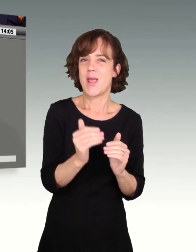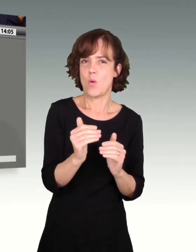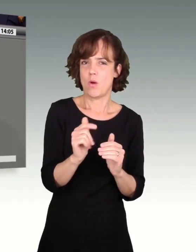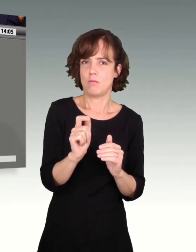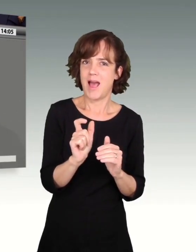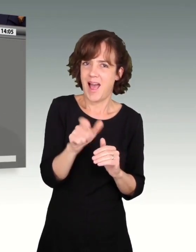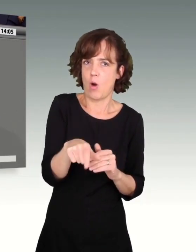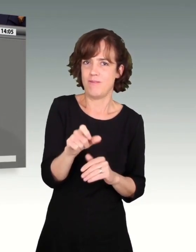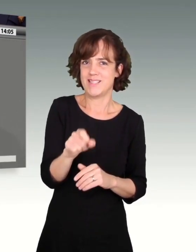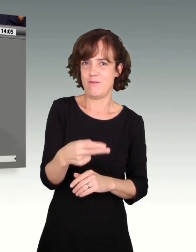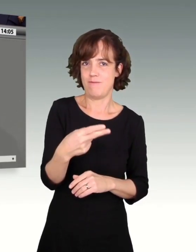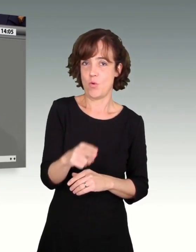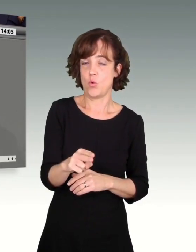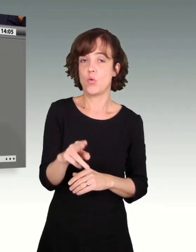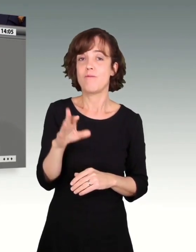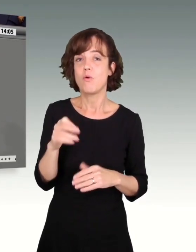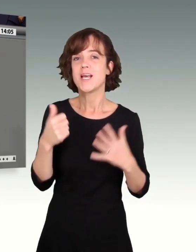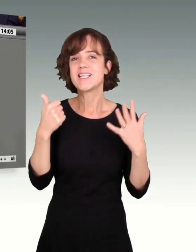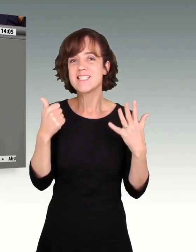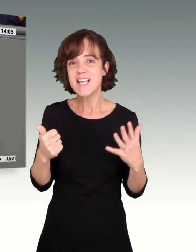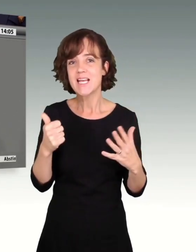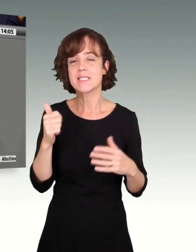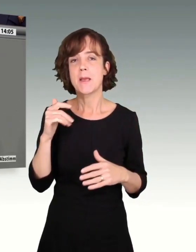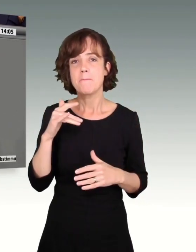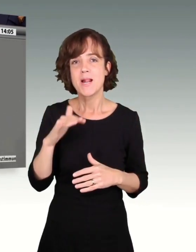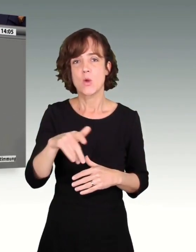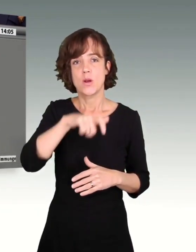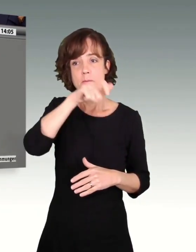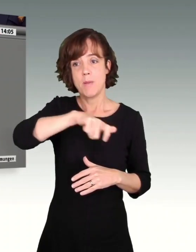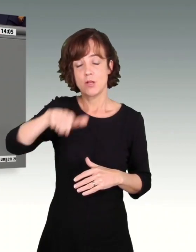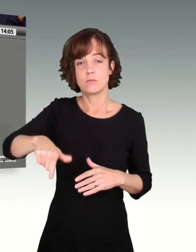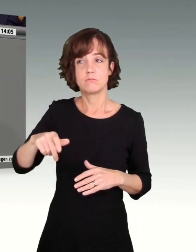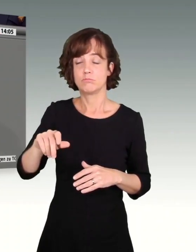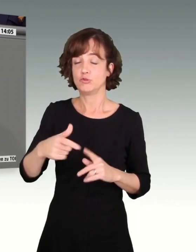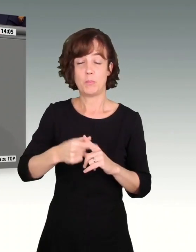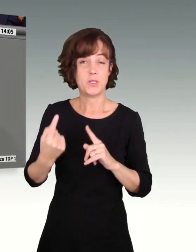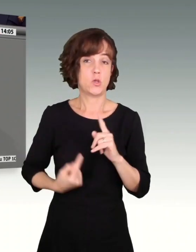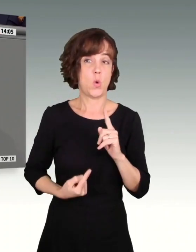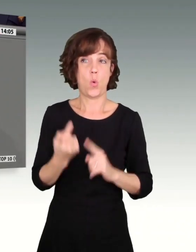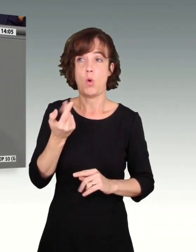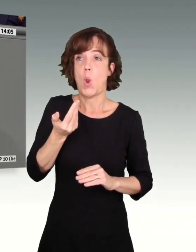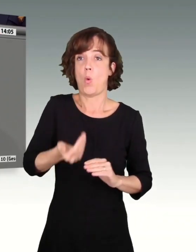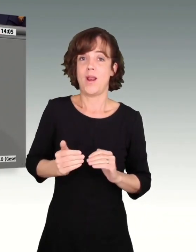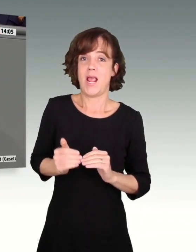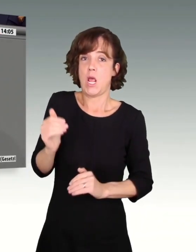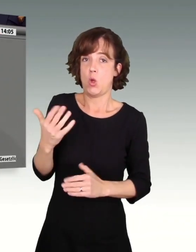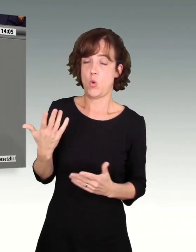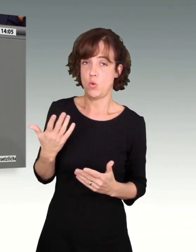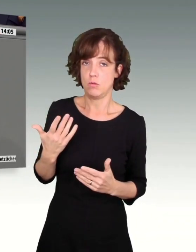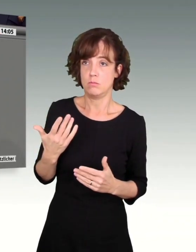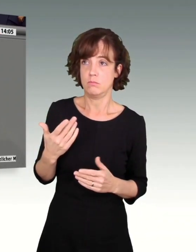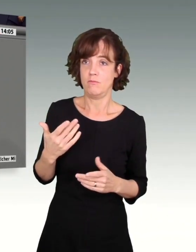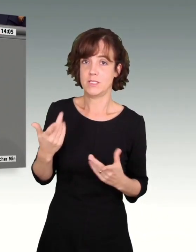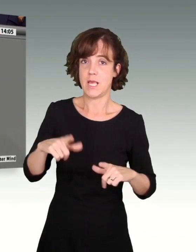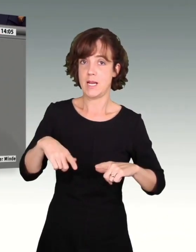12 Euro für 6 Millionen Menschen in diesem Land die höchste Lohnerhöhung ihres Lebens bedeutete, für manche eine Lohnerhöhung um